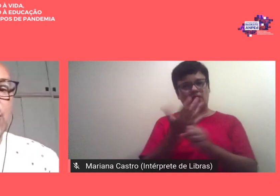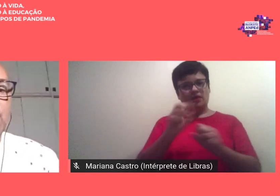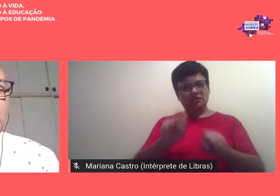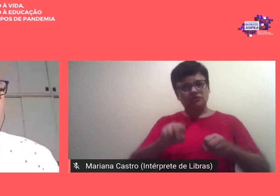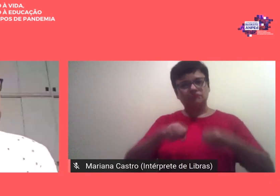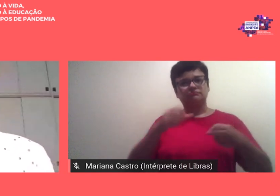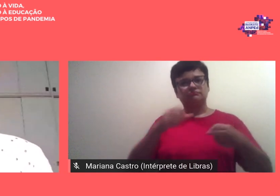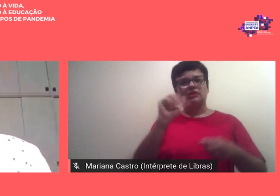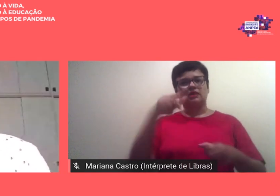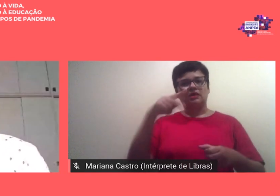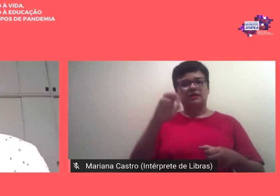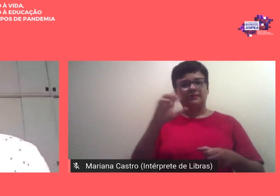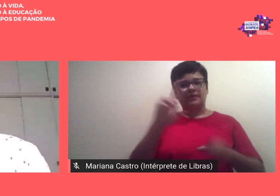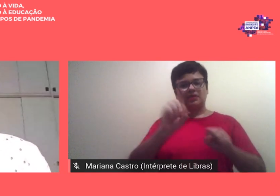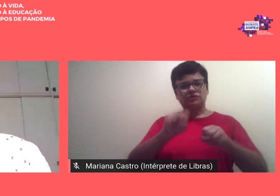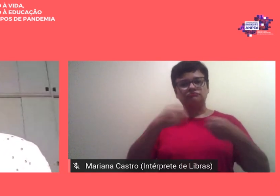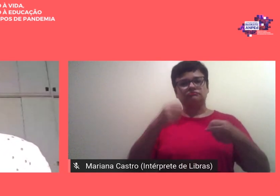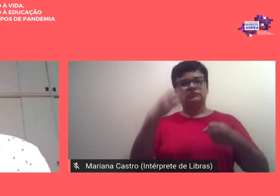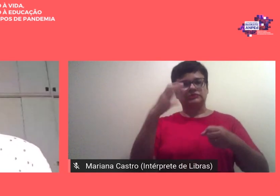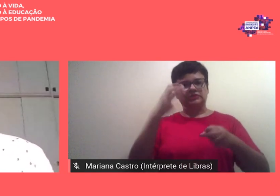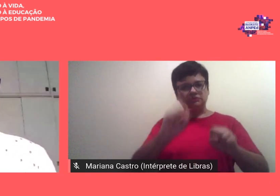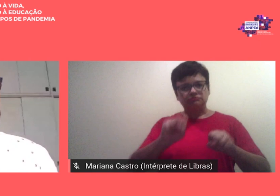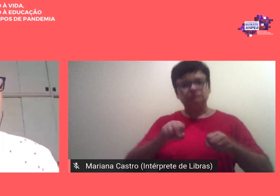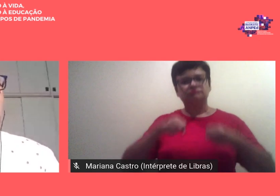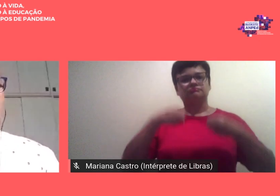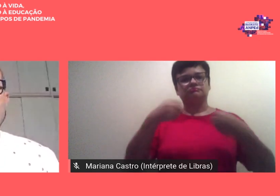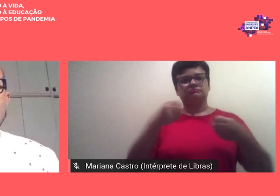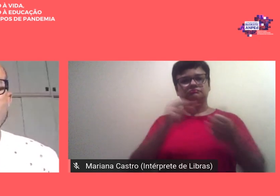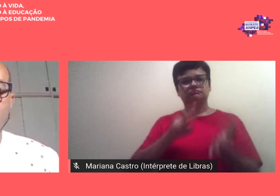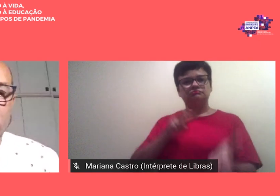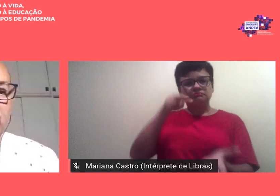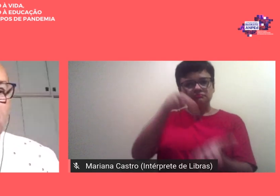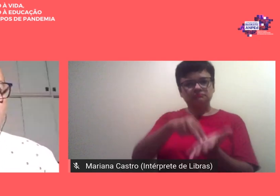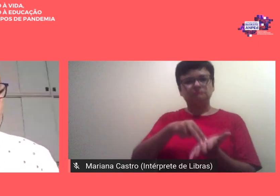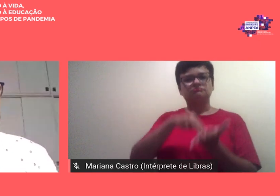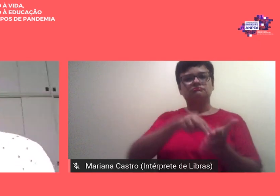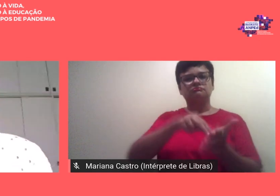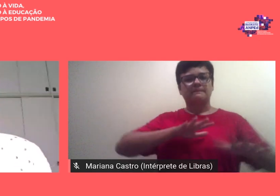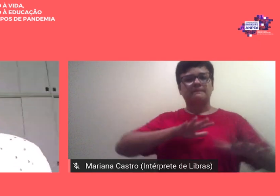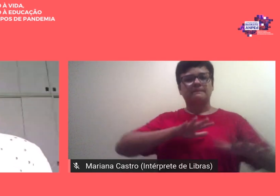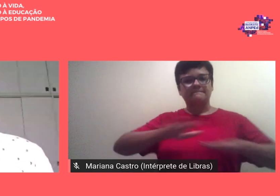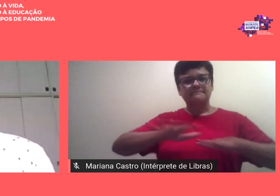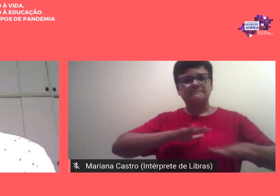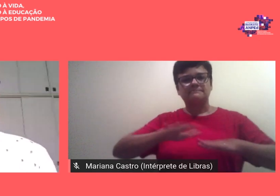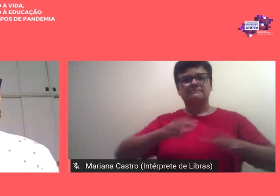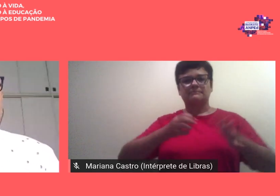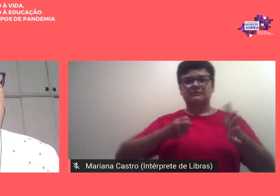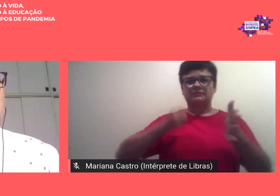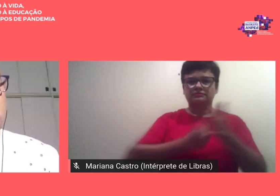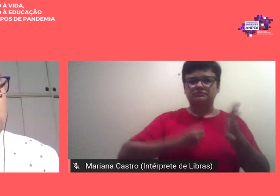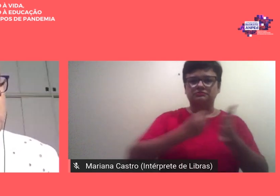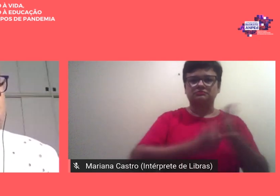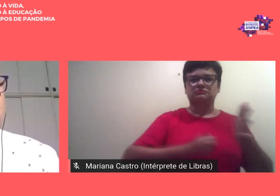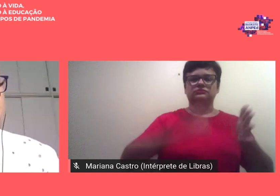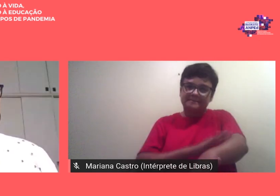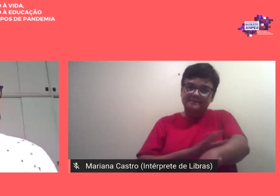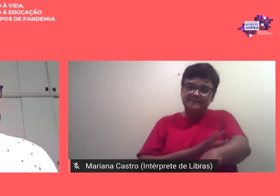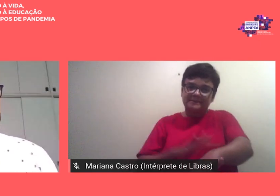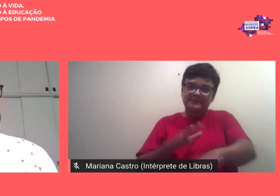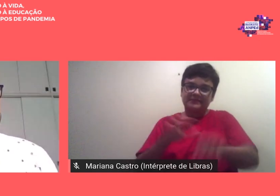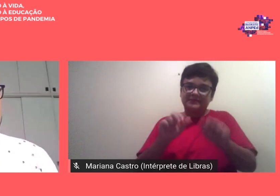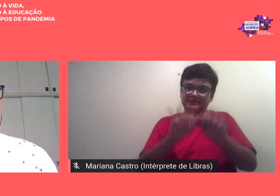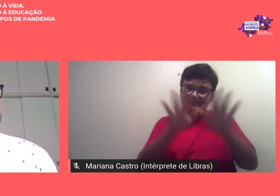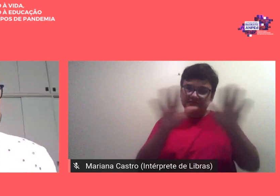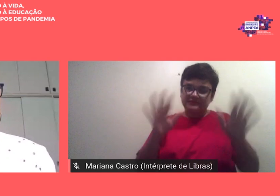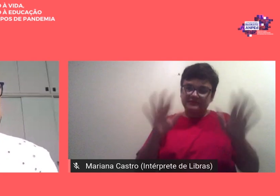resiste e resiste sigamos na defesa do direito à vida direito à educação em tempos de pandemia queria